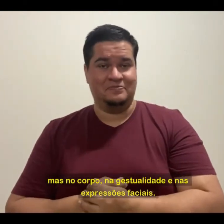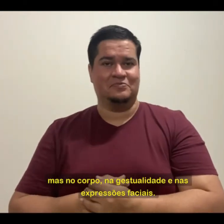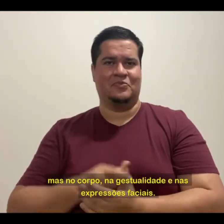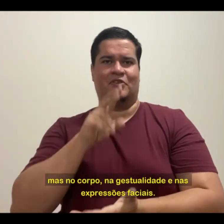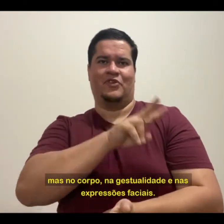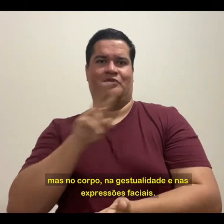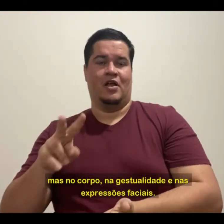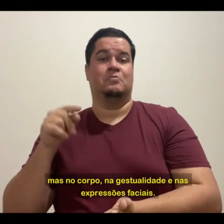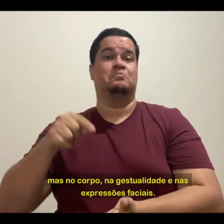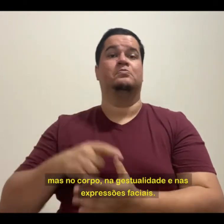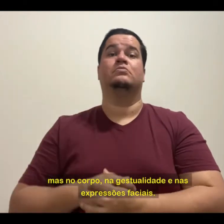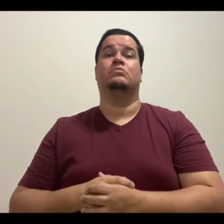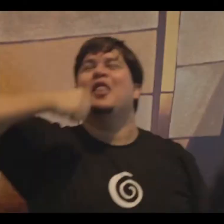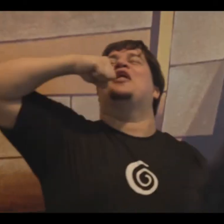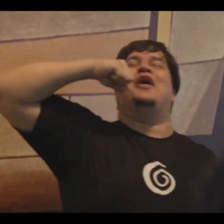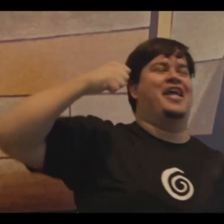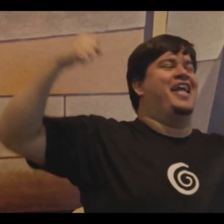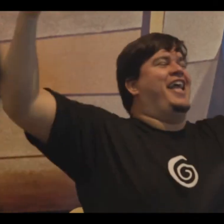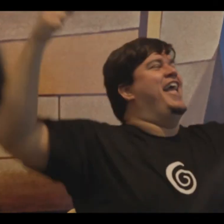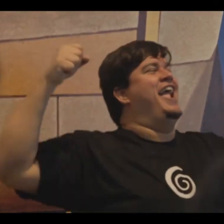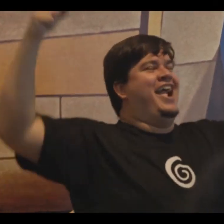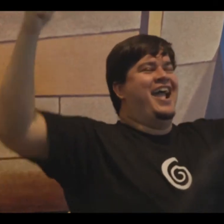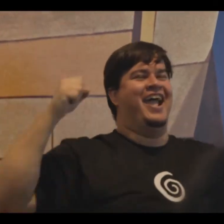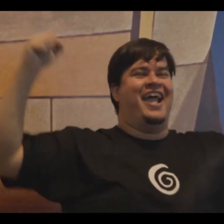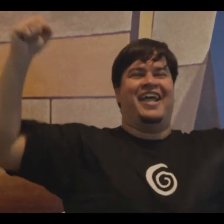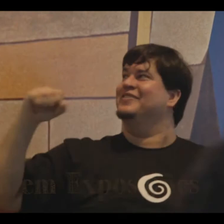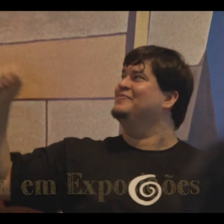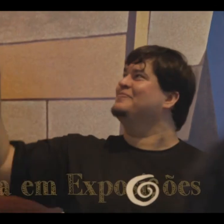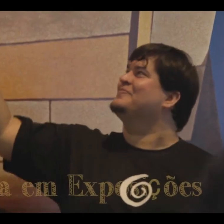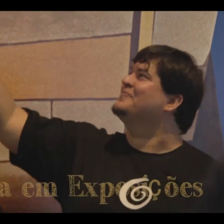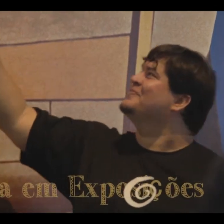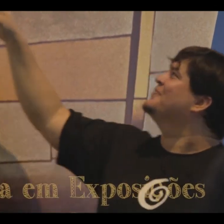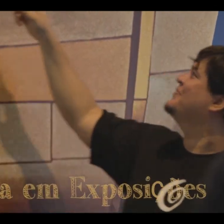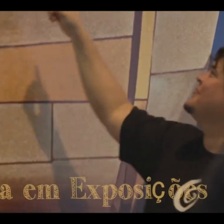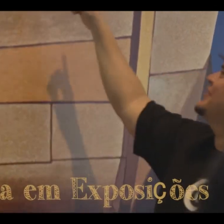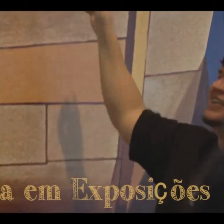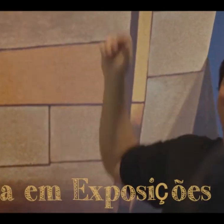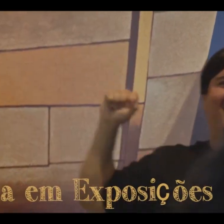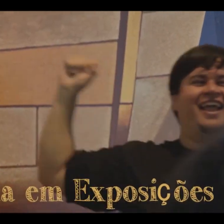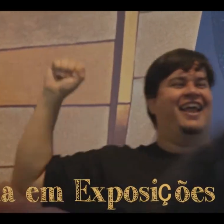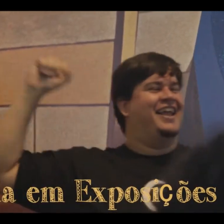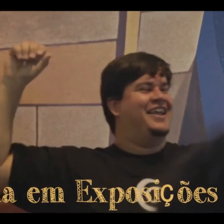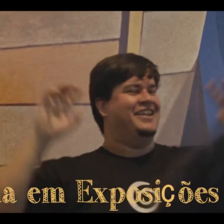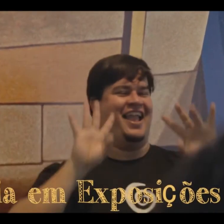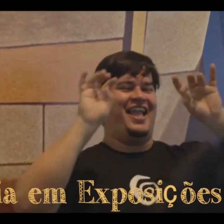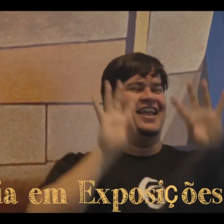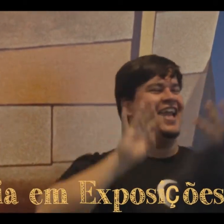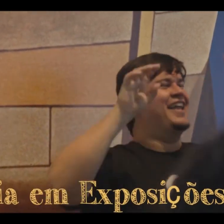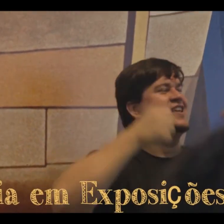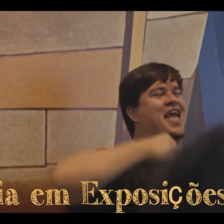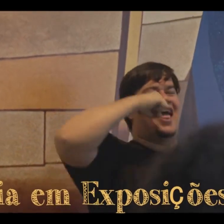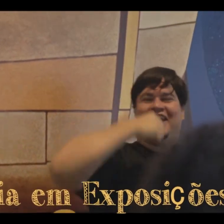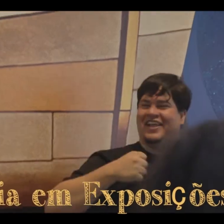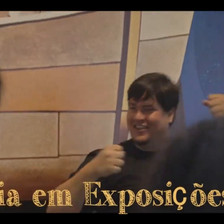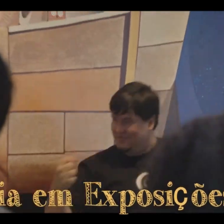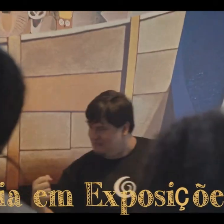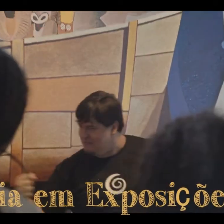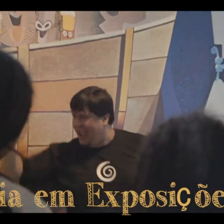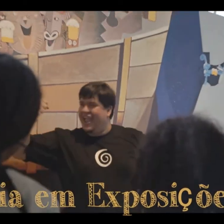expressões faciais. Fábio vira a mão em frente da boca e levanta os dois braços comemorando. Vira para trás e aponta para o desenho na